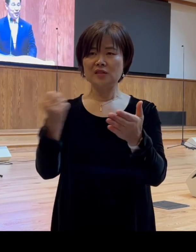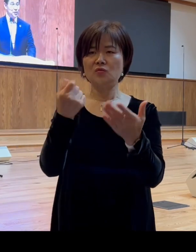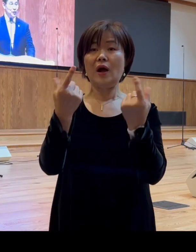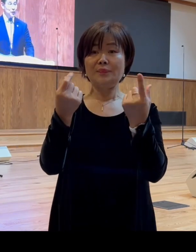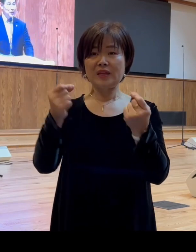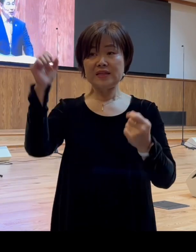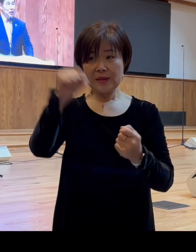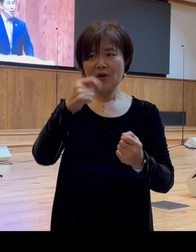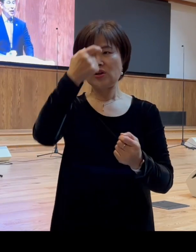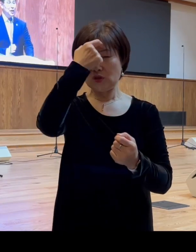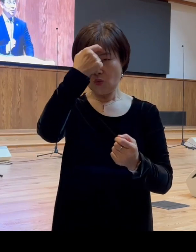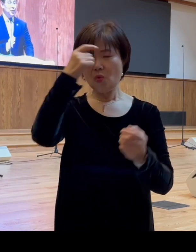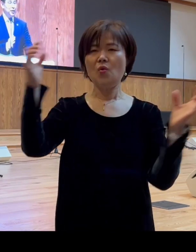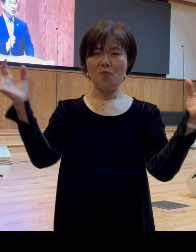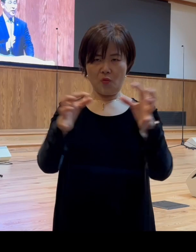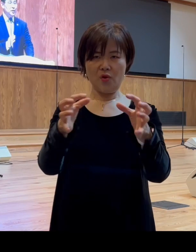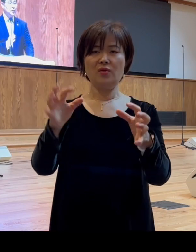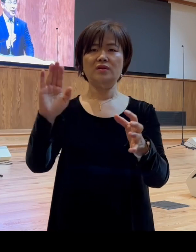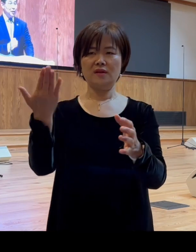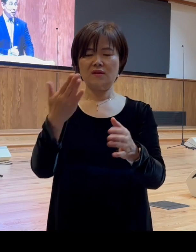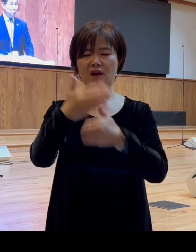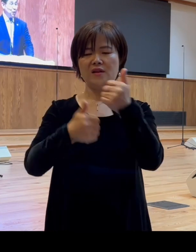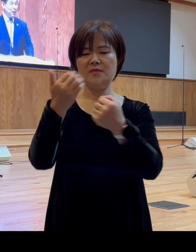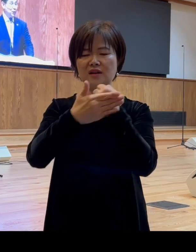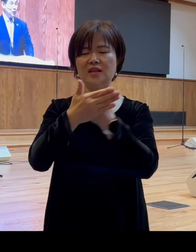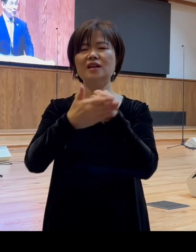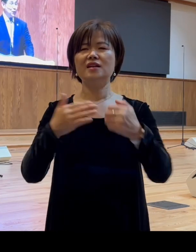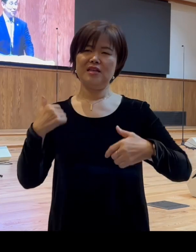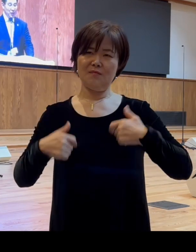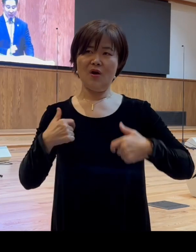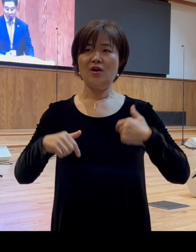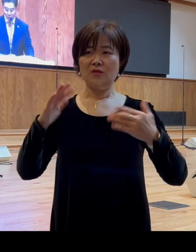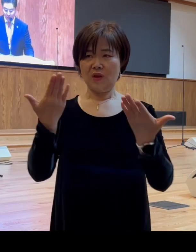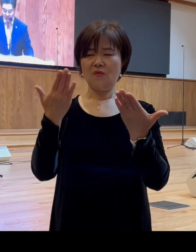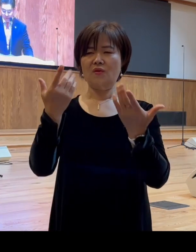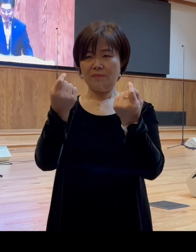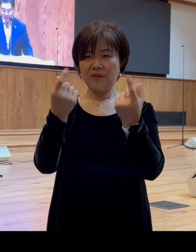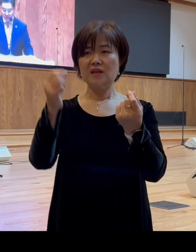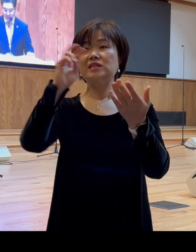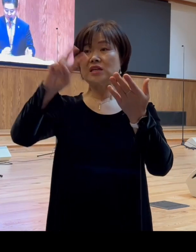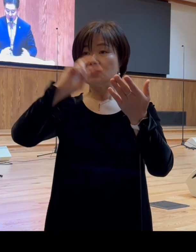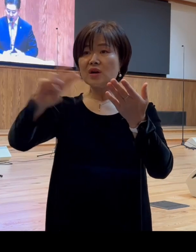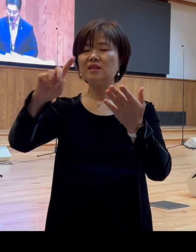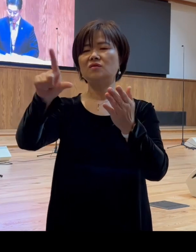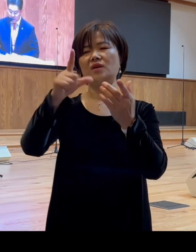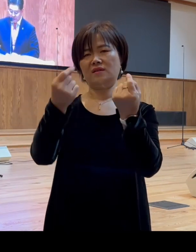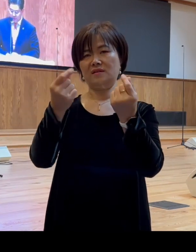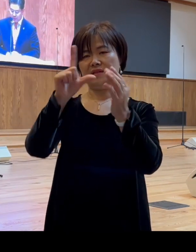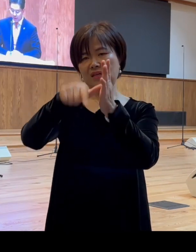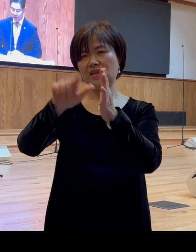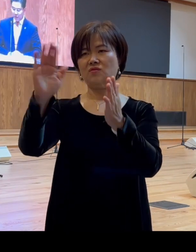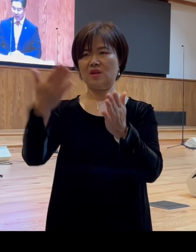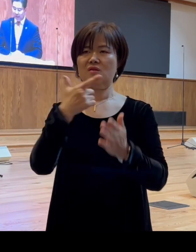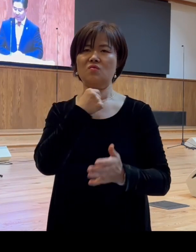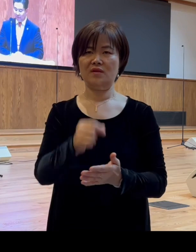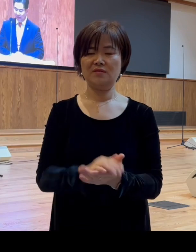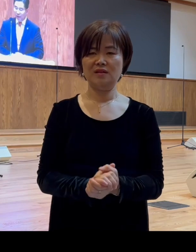그런 하나님의 은혜를 기뻐하고 또 함께 찬송하는 그런 시간이 되었으면 좋겠습니다 그럼 우리가